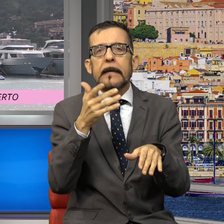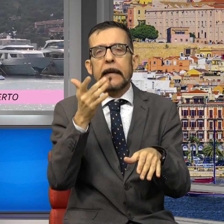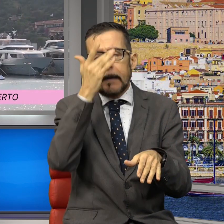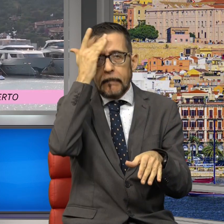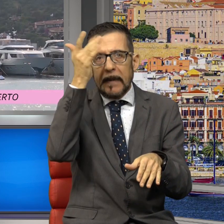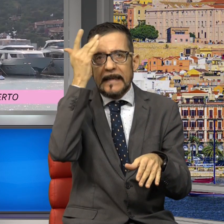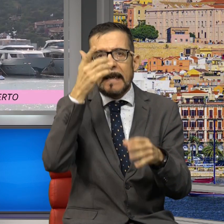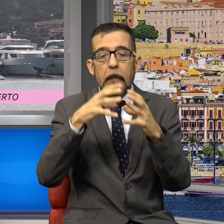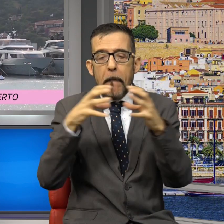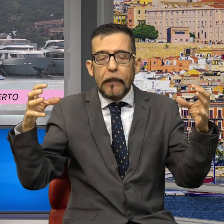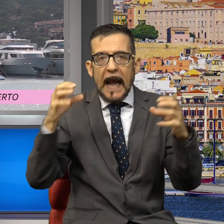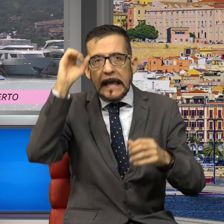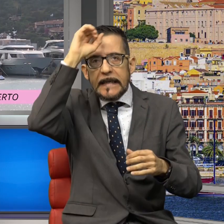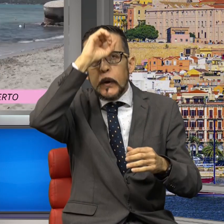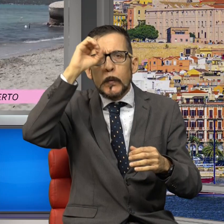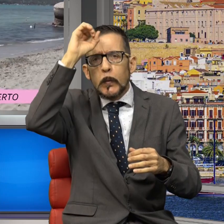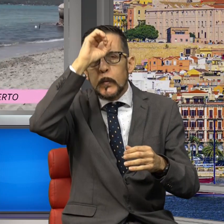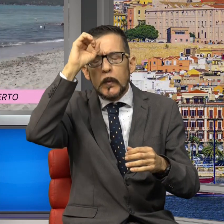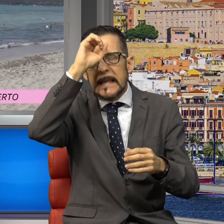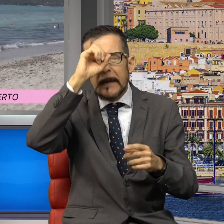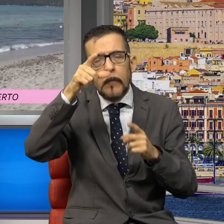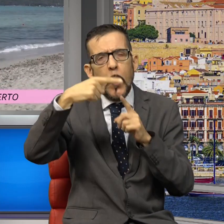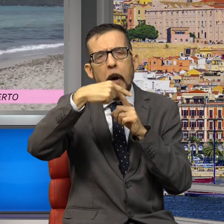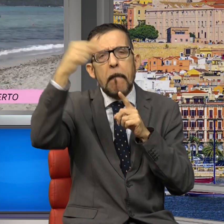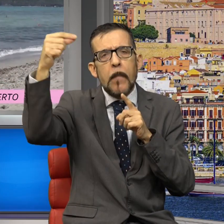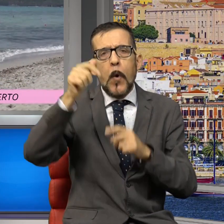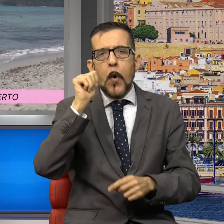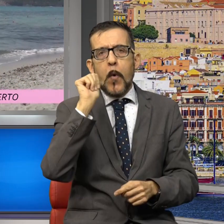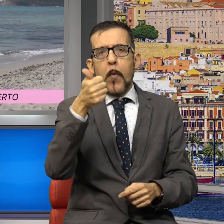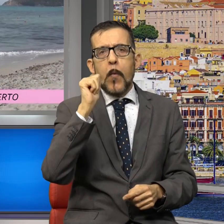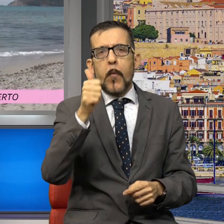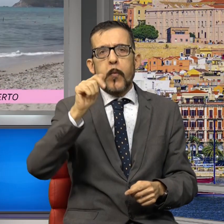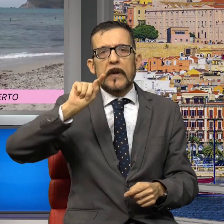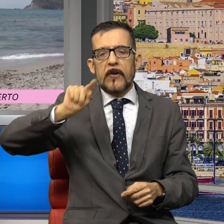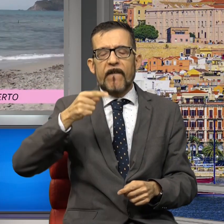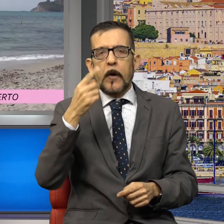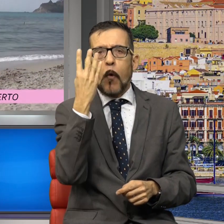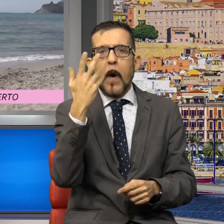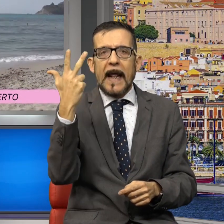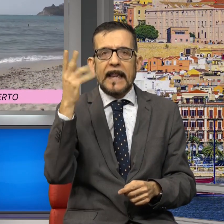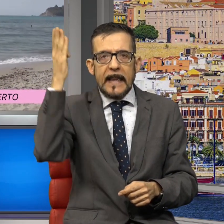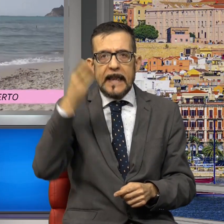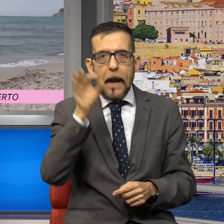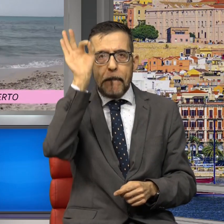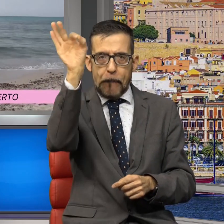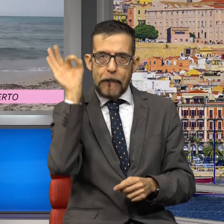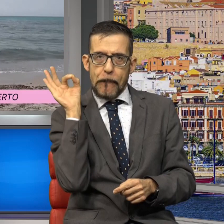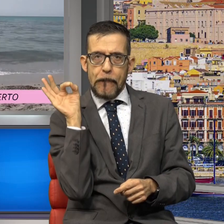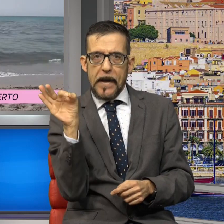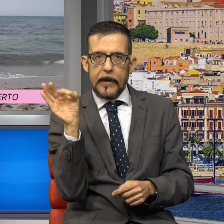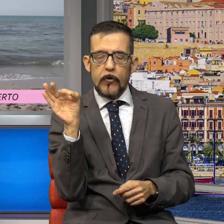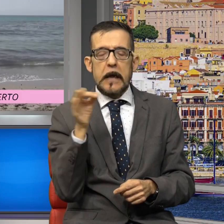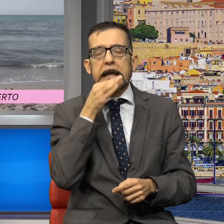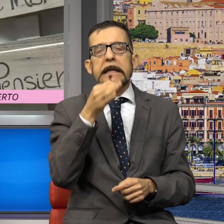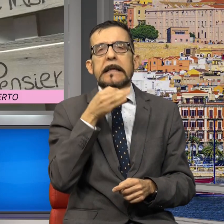turistiche, abbiamo avuto punte dell'11,43%. Questo concretamente significa che